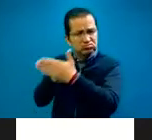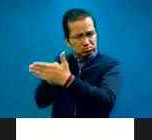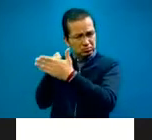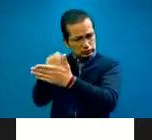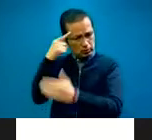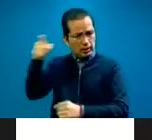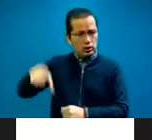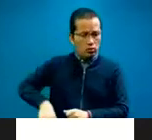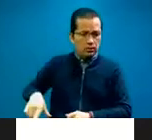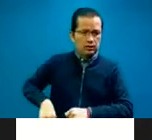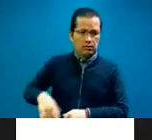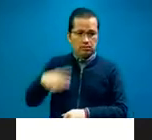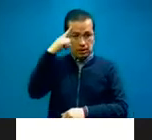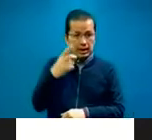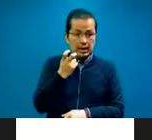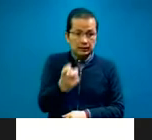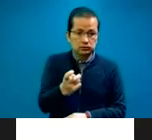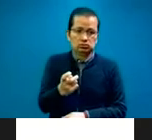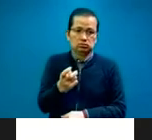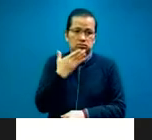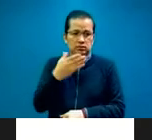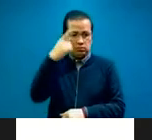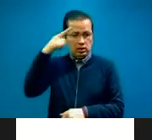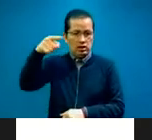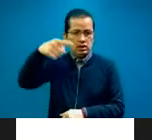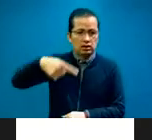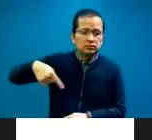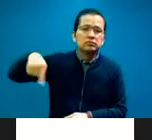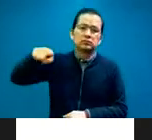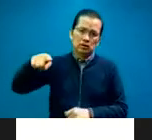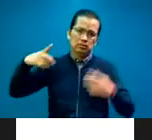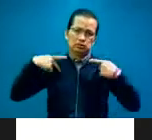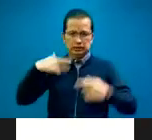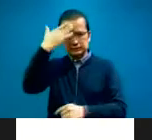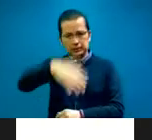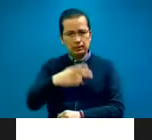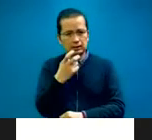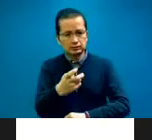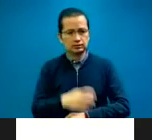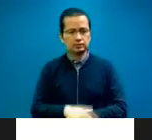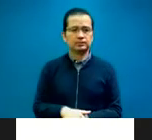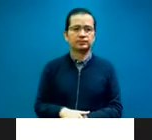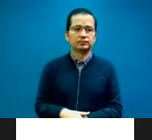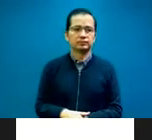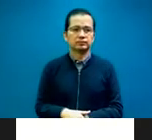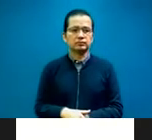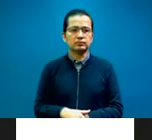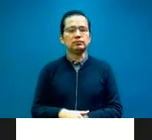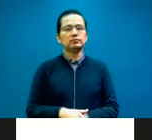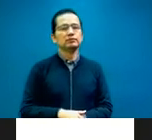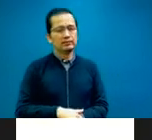esta causa llegue a oídos, a esos oídos de estas autoridades. Buenísimo. Pues entonces, ya saben,